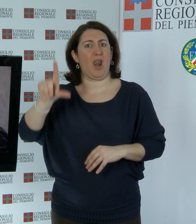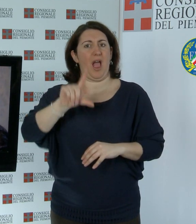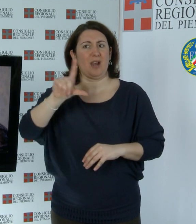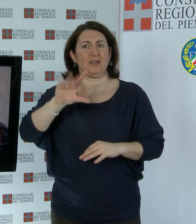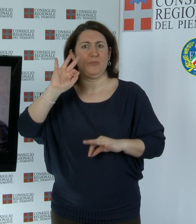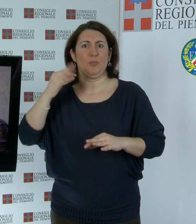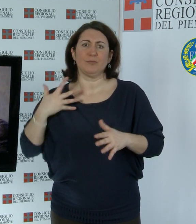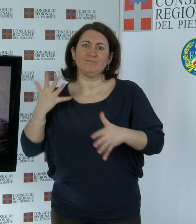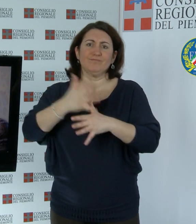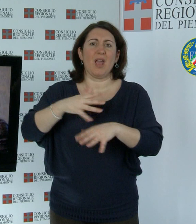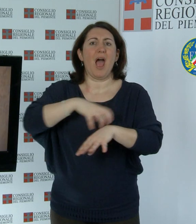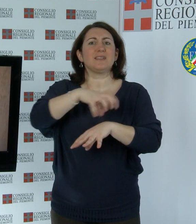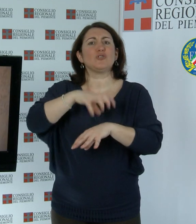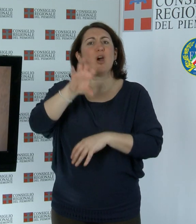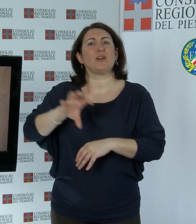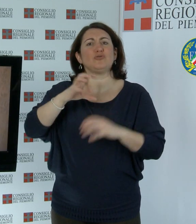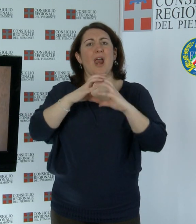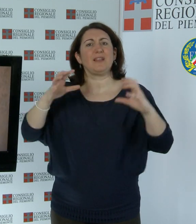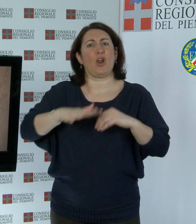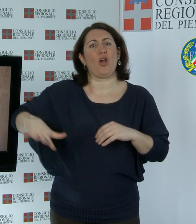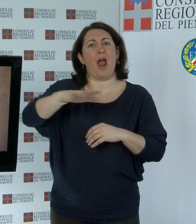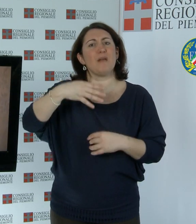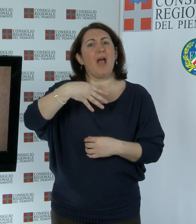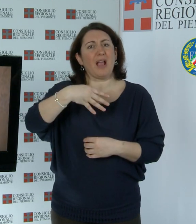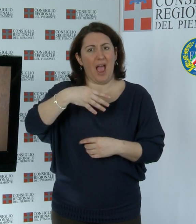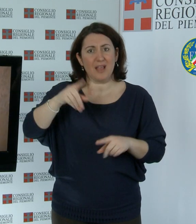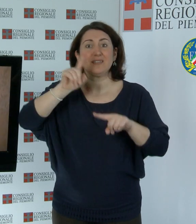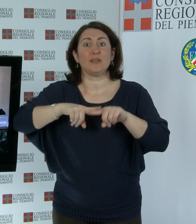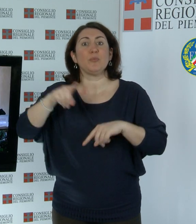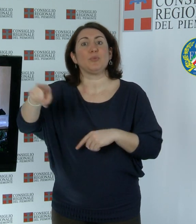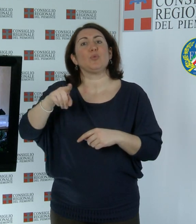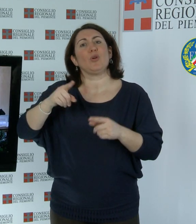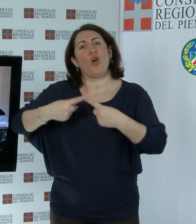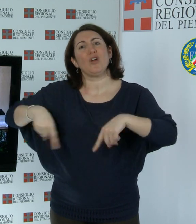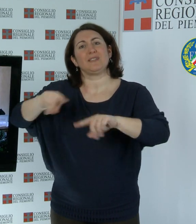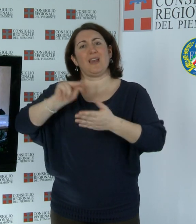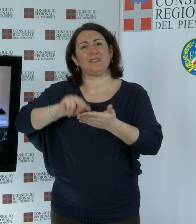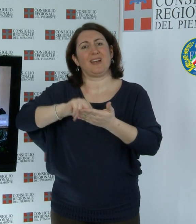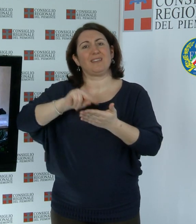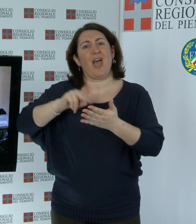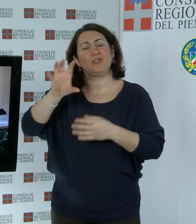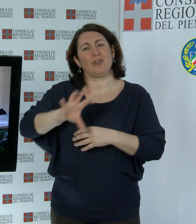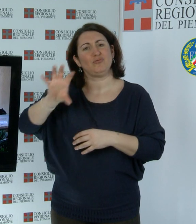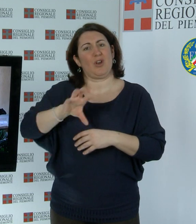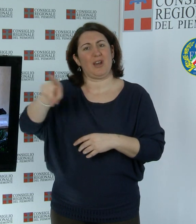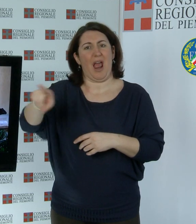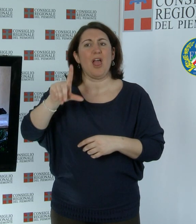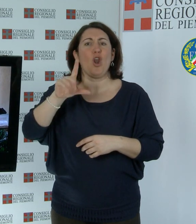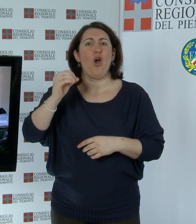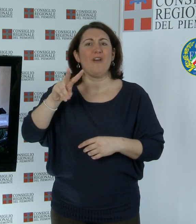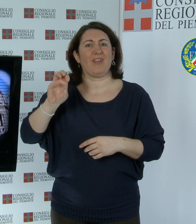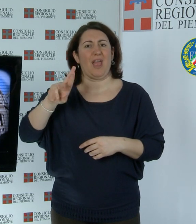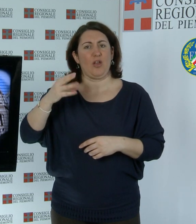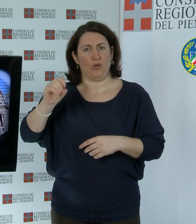enti locali Elena Maccanti, il consigliere regionale segretario Gianfranco Novero e le rappresentanti dei principali organismi di parità della